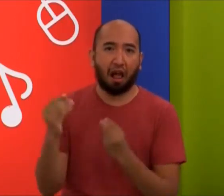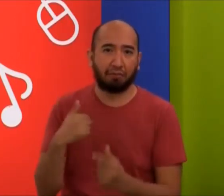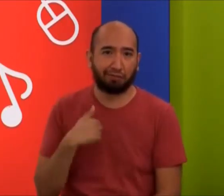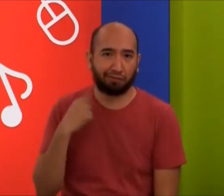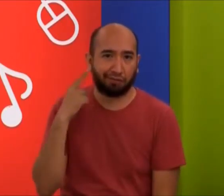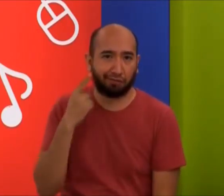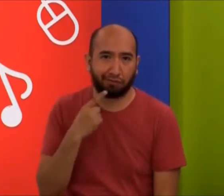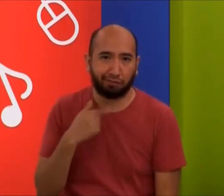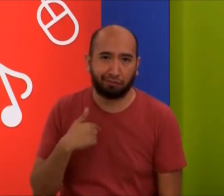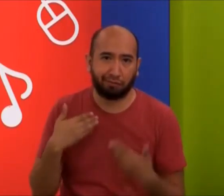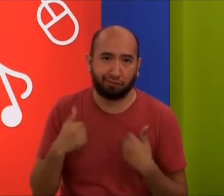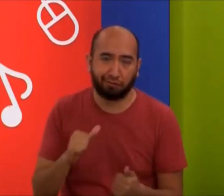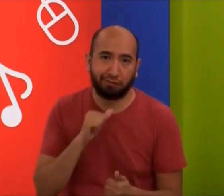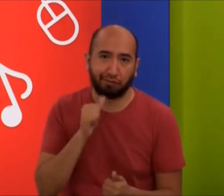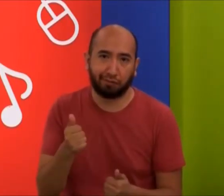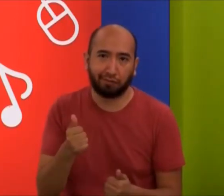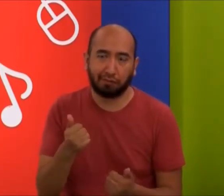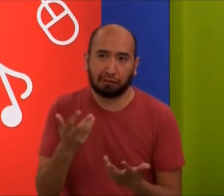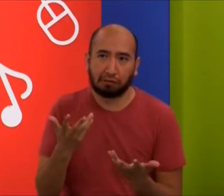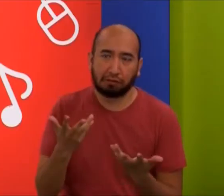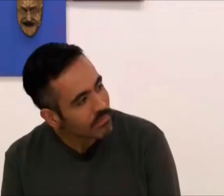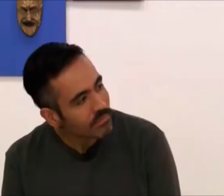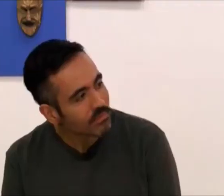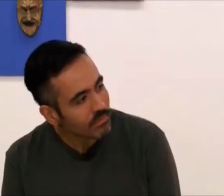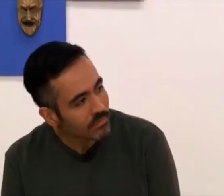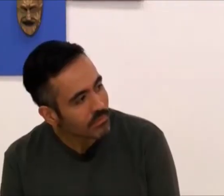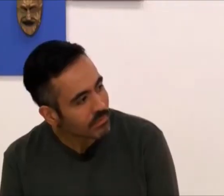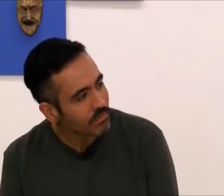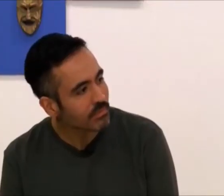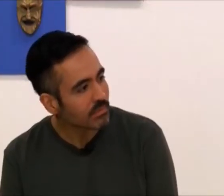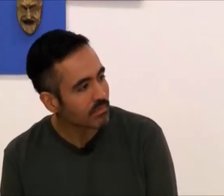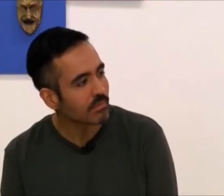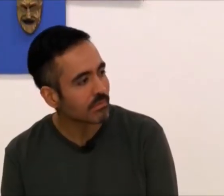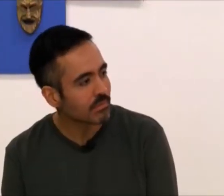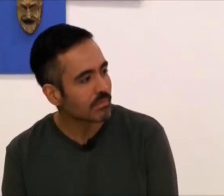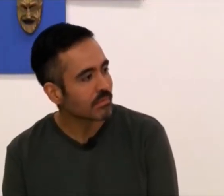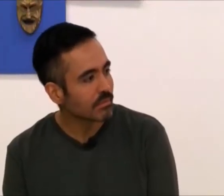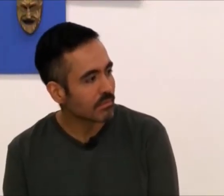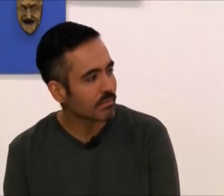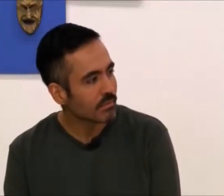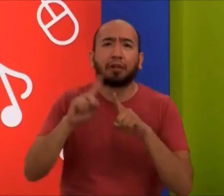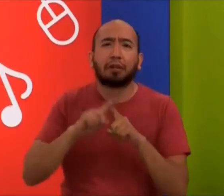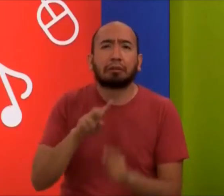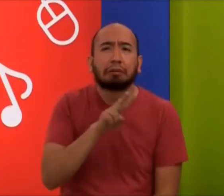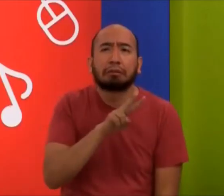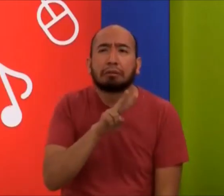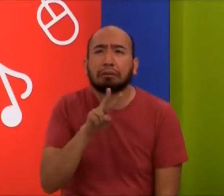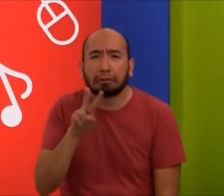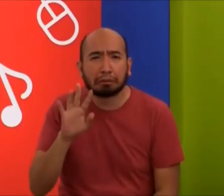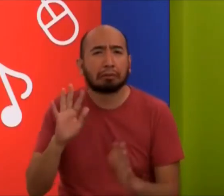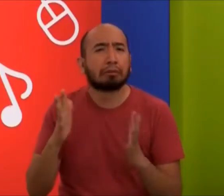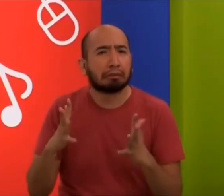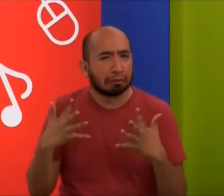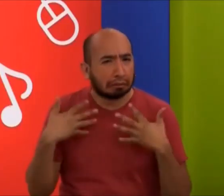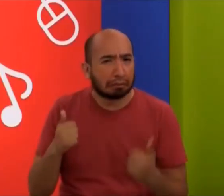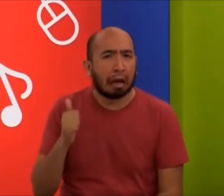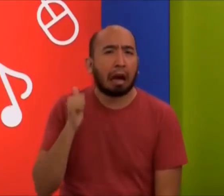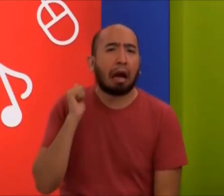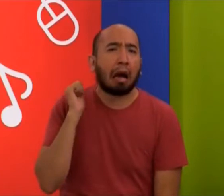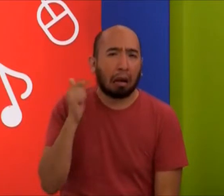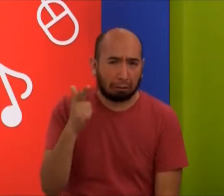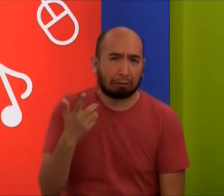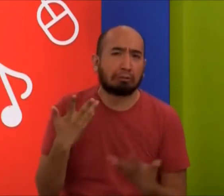obras de oyentes, pero hablaban mucho y yo como soy sordo, pues no entendía qué decían. En segundo lugar, pues algunas exposiciones de pintura o de